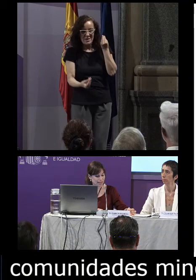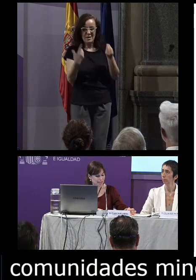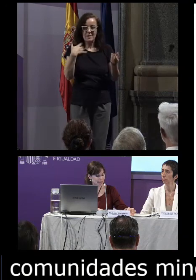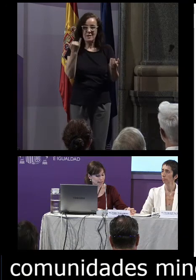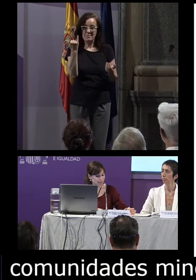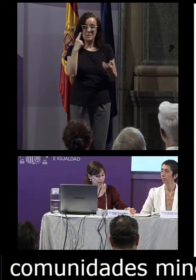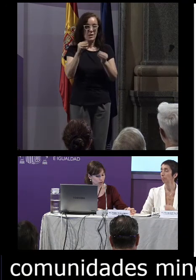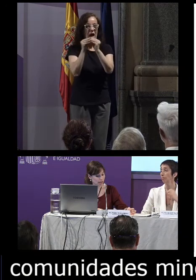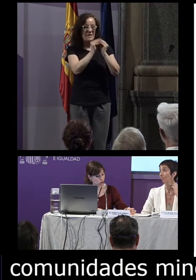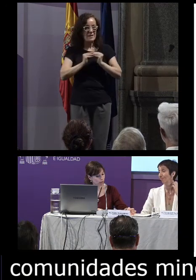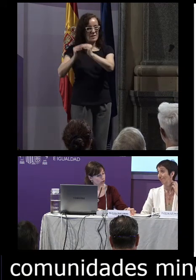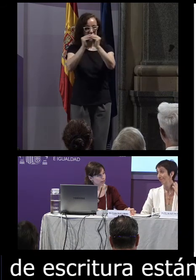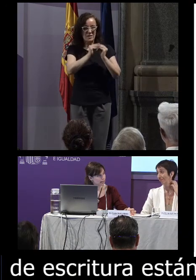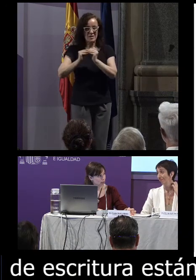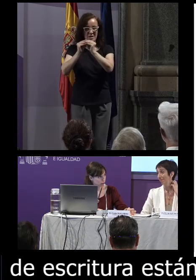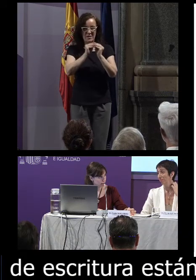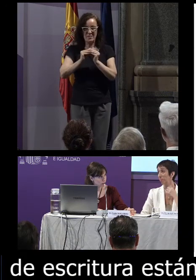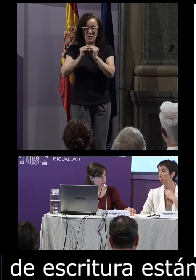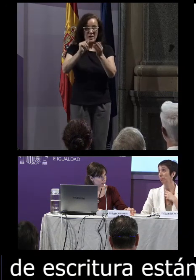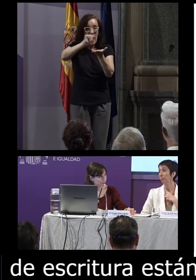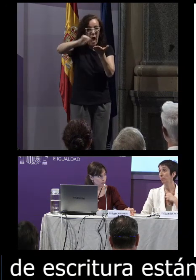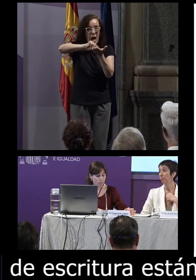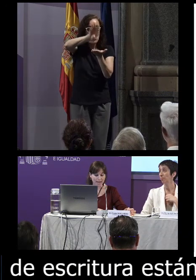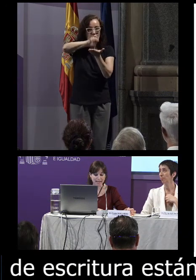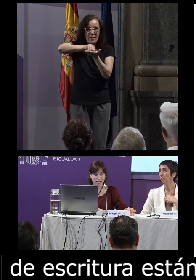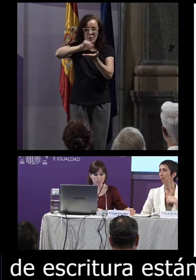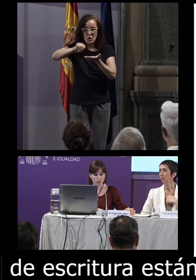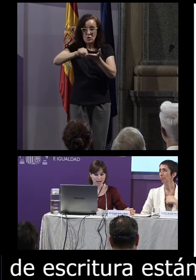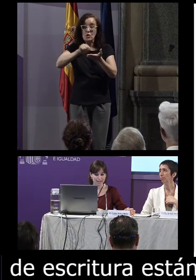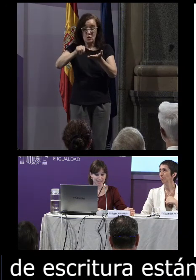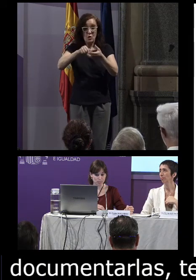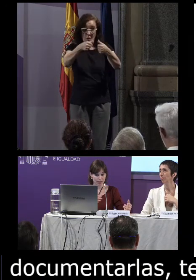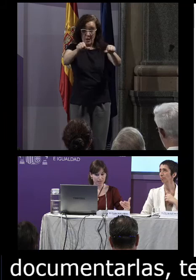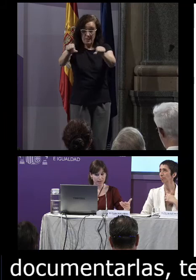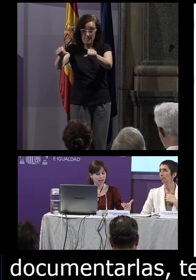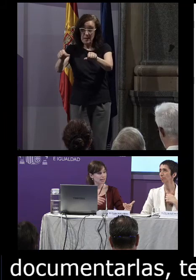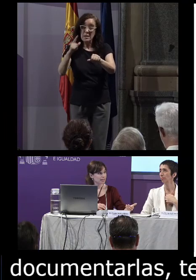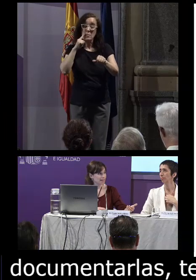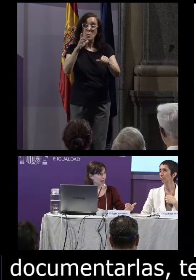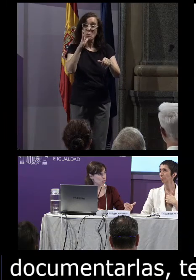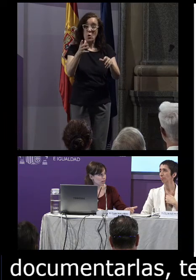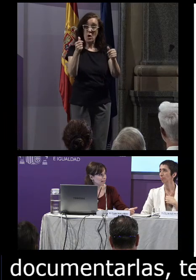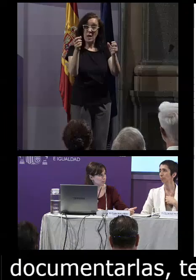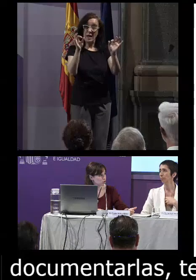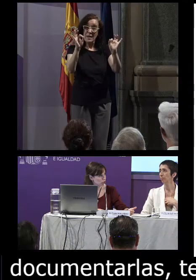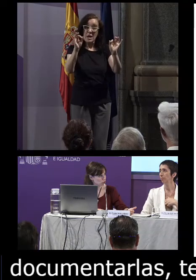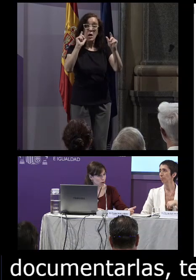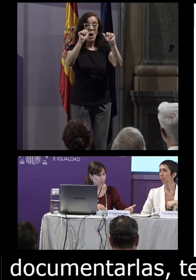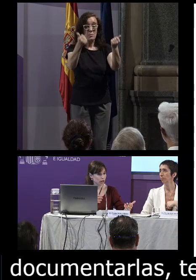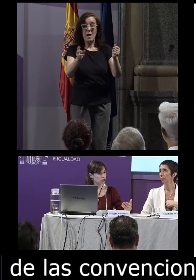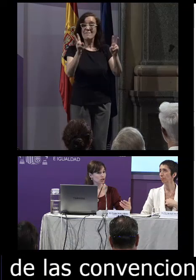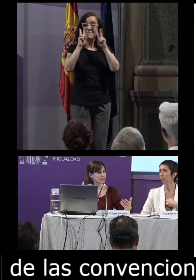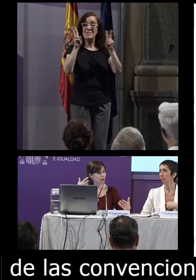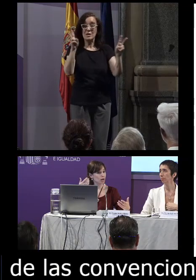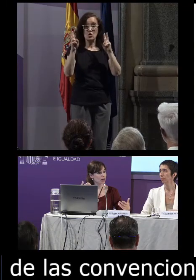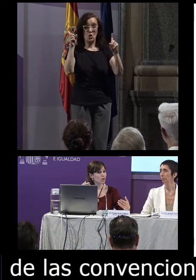falta de estandarización de las convenciones de anotación y por las especificidades de la modalidad visogestual